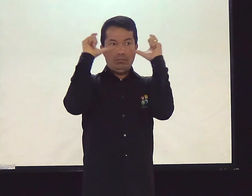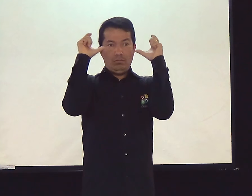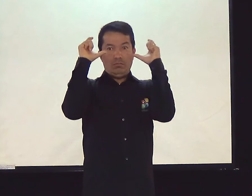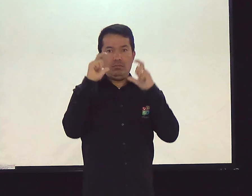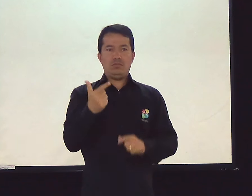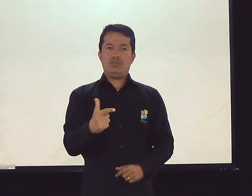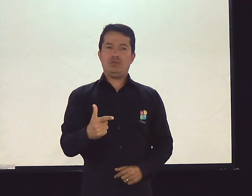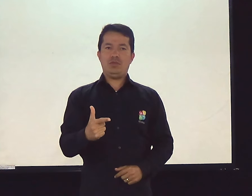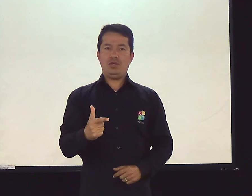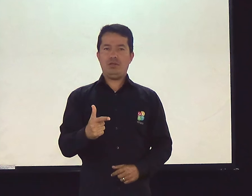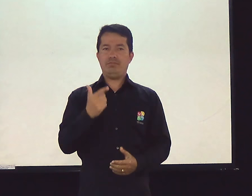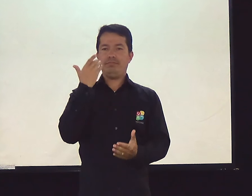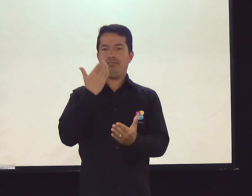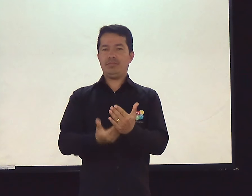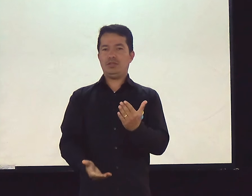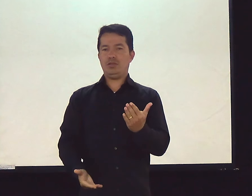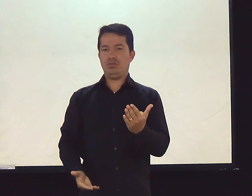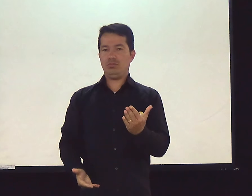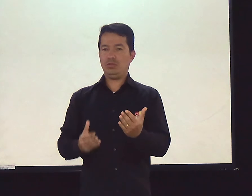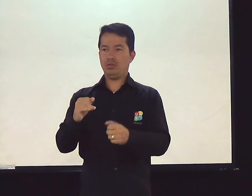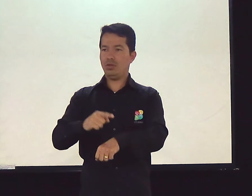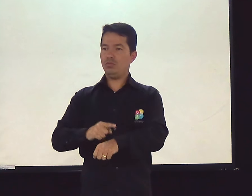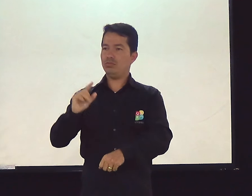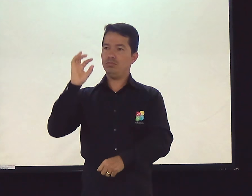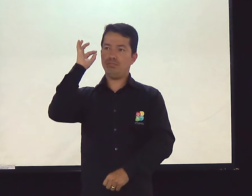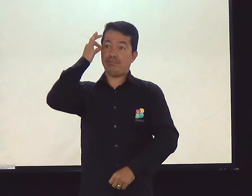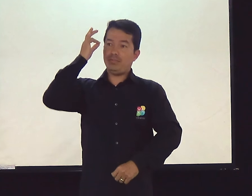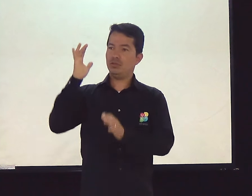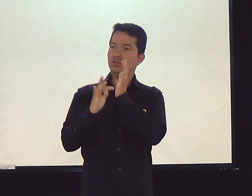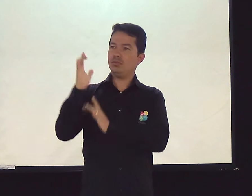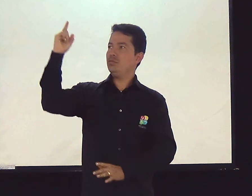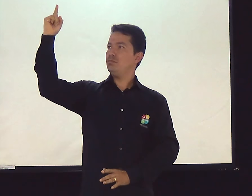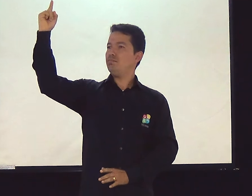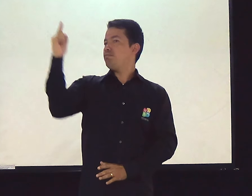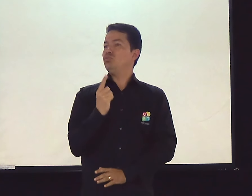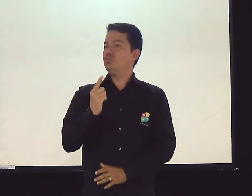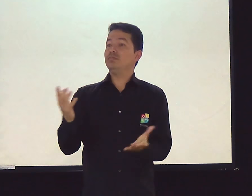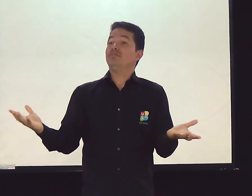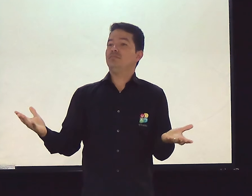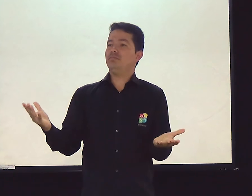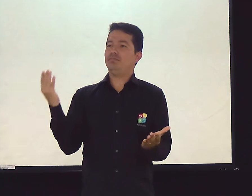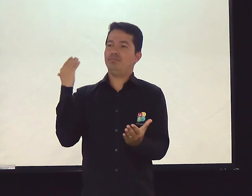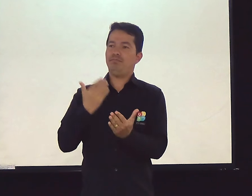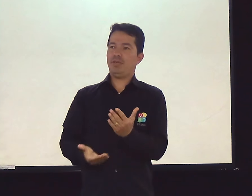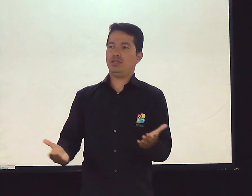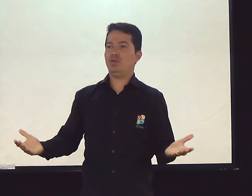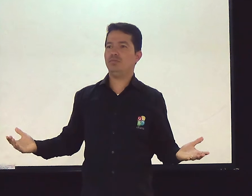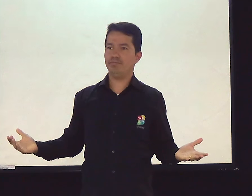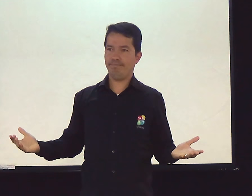peca. Acontece que chega um dia que você não acorda mais. Porque é o dia em que Jesus volta.